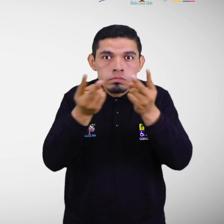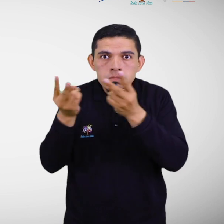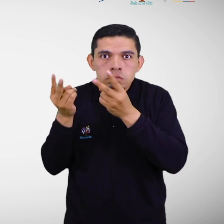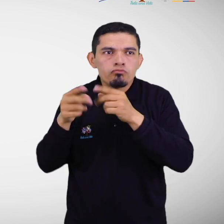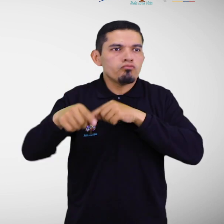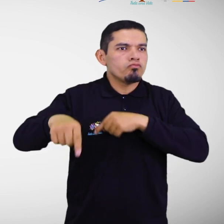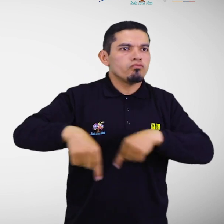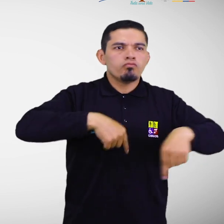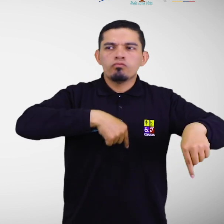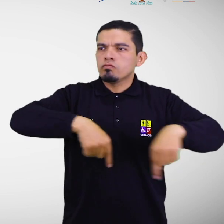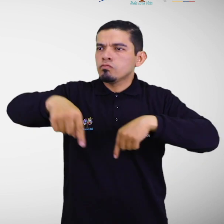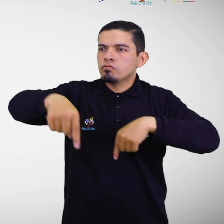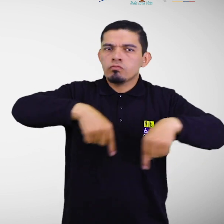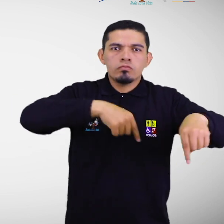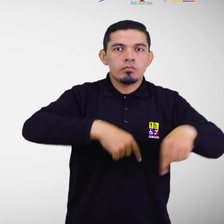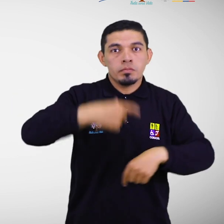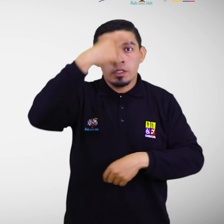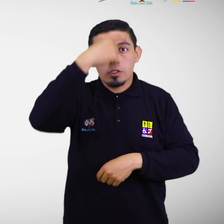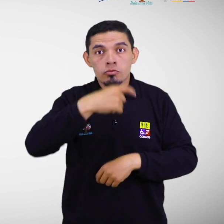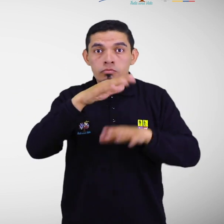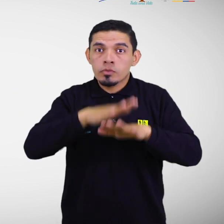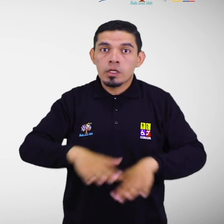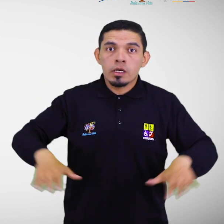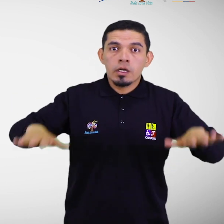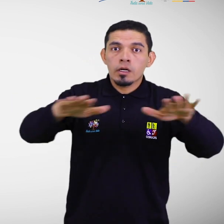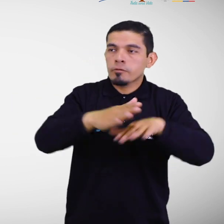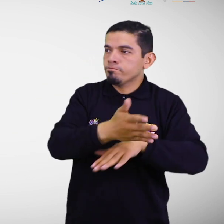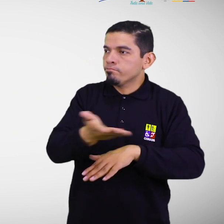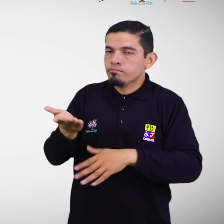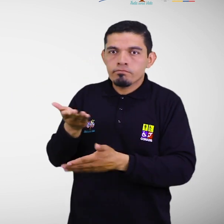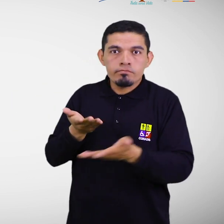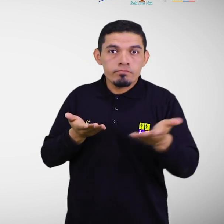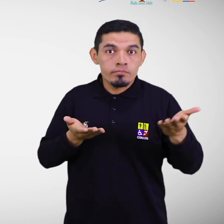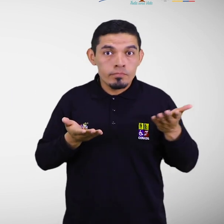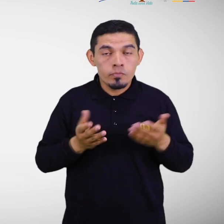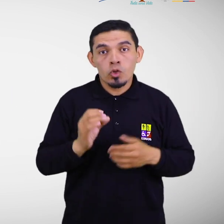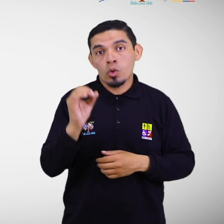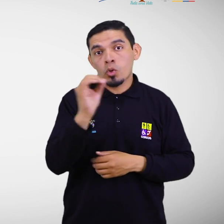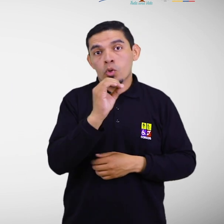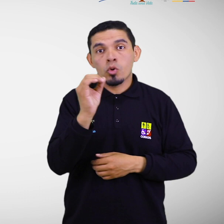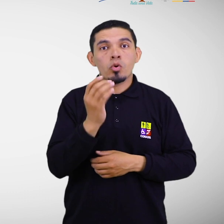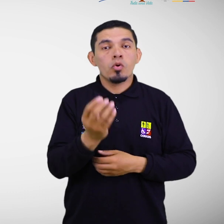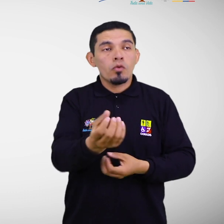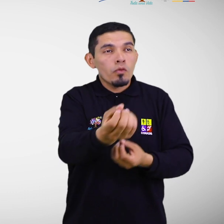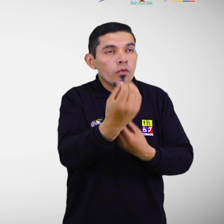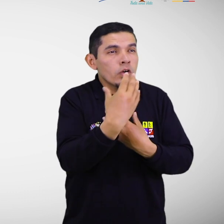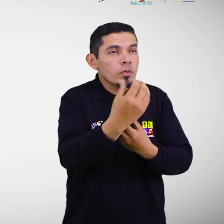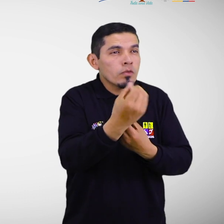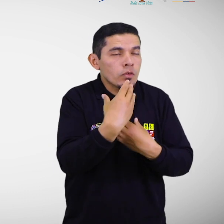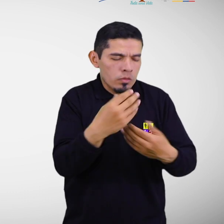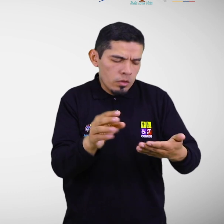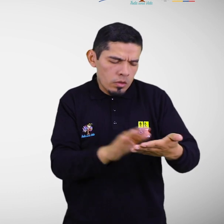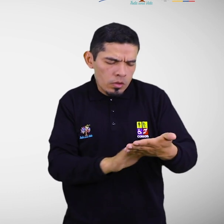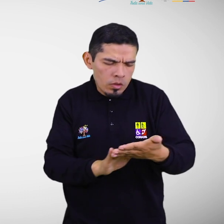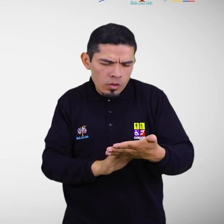y desplazamiento de la persona en espacios y entornos. Así como para acceder a la información y comunicación. Esto